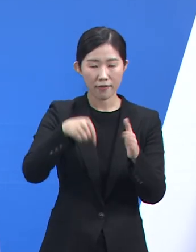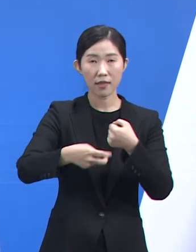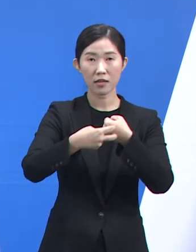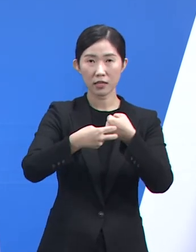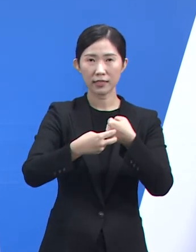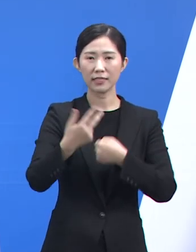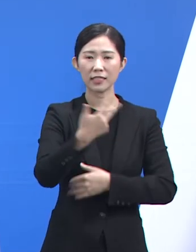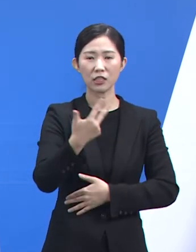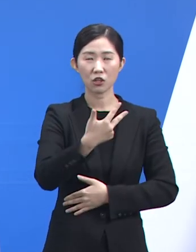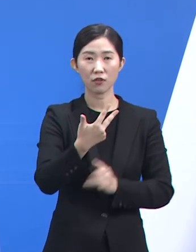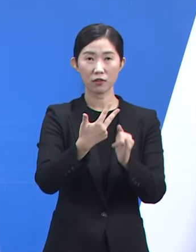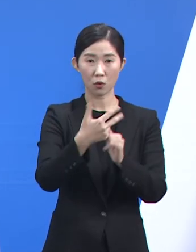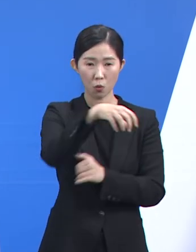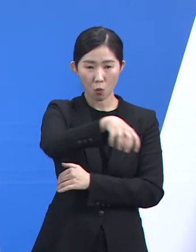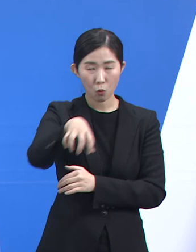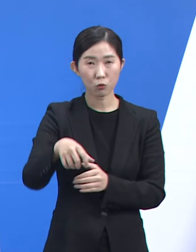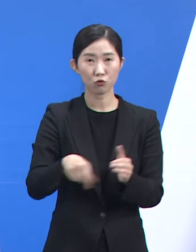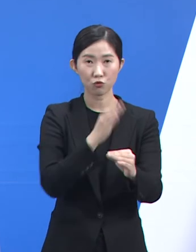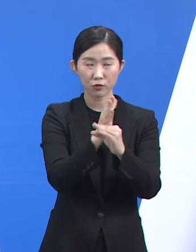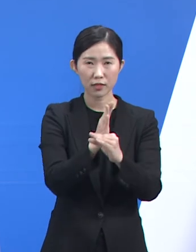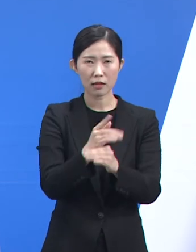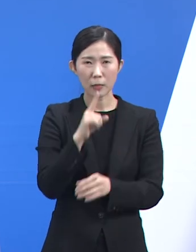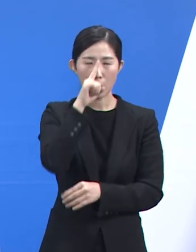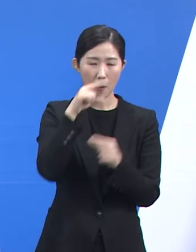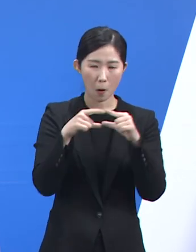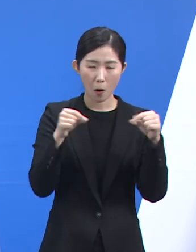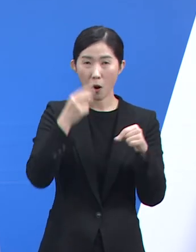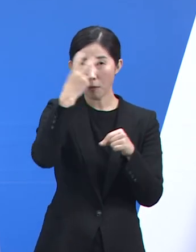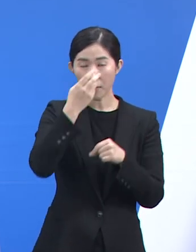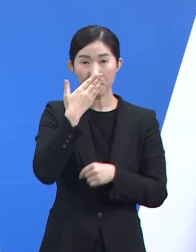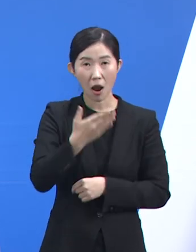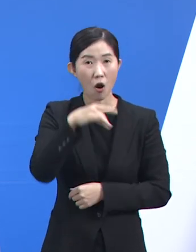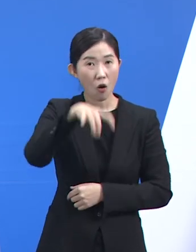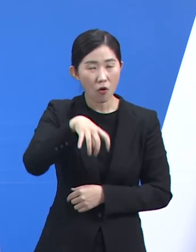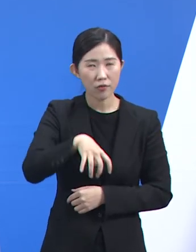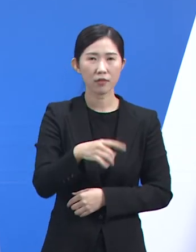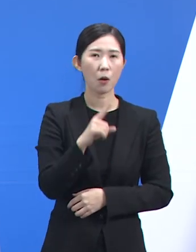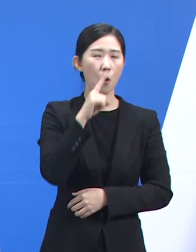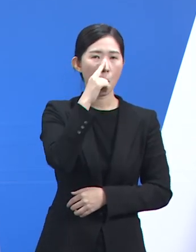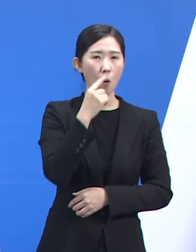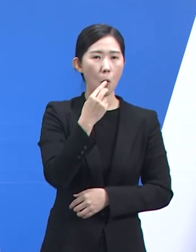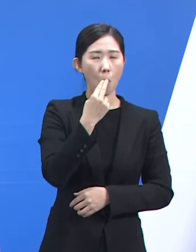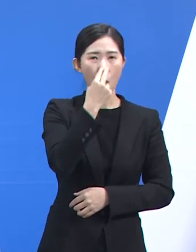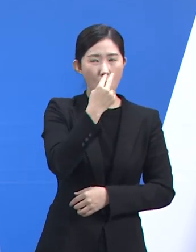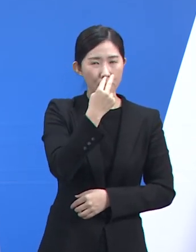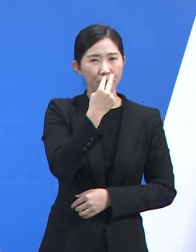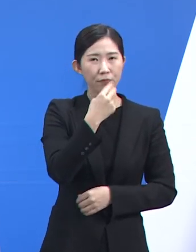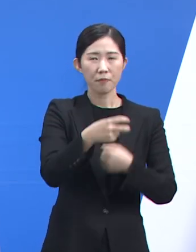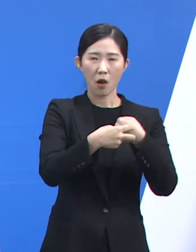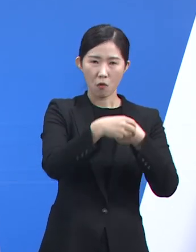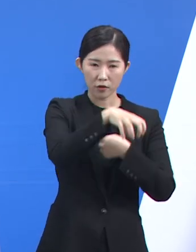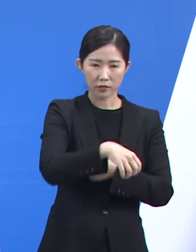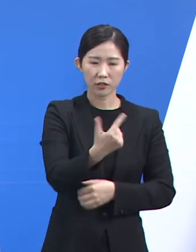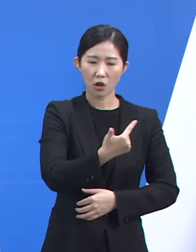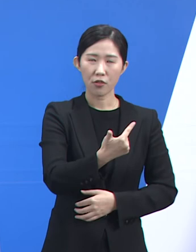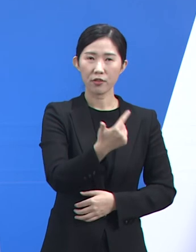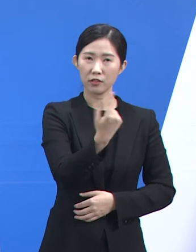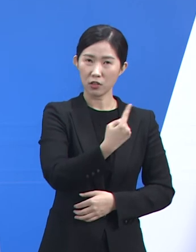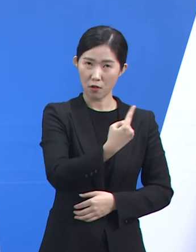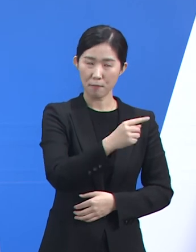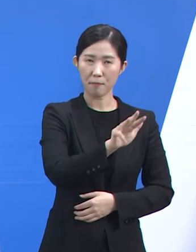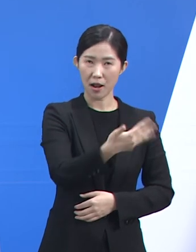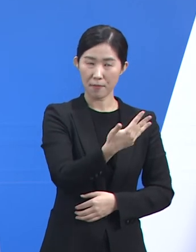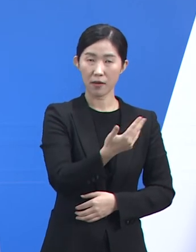신속항원검사가 가능한 곳은 호흡기신료 지정 오류기간 1,866개소 호흡기 전담